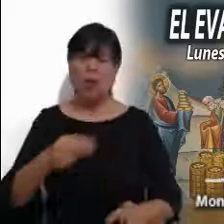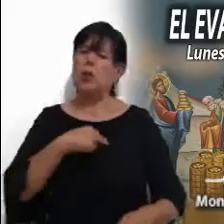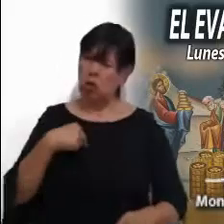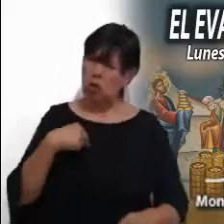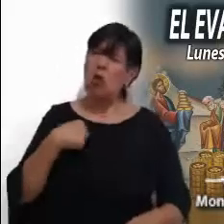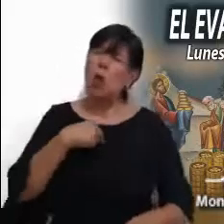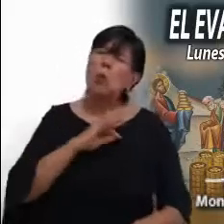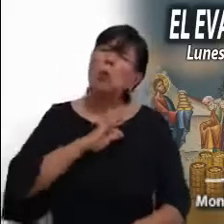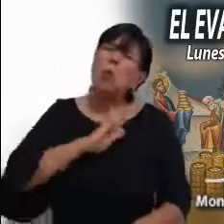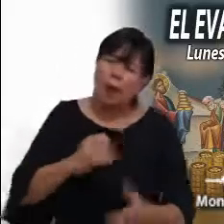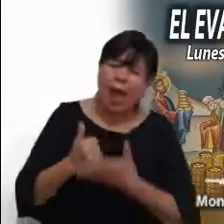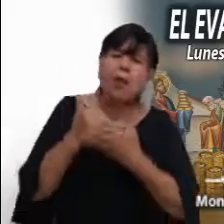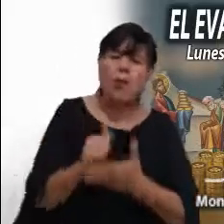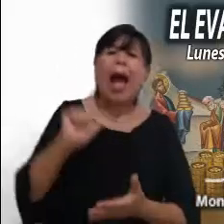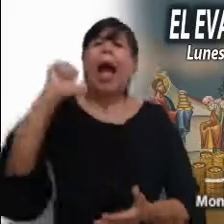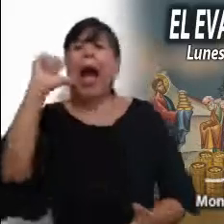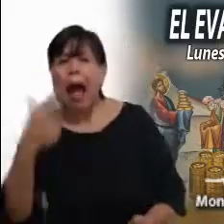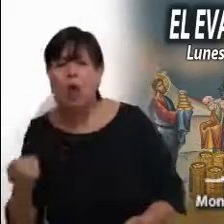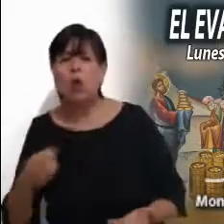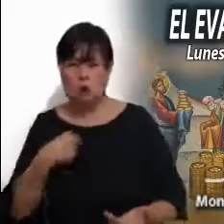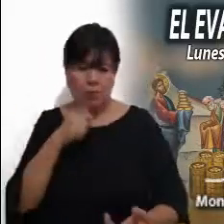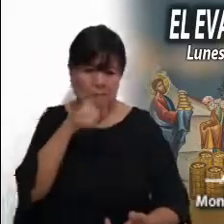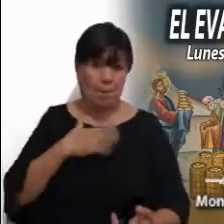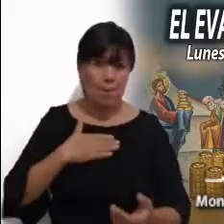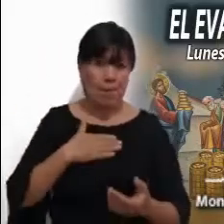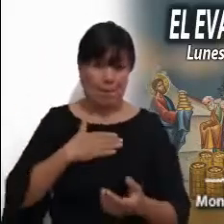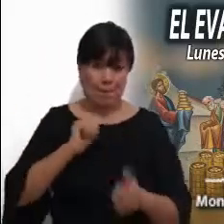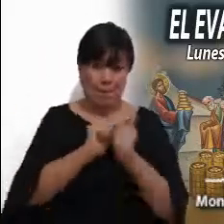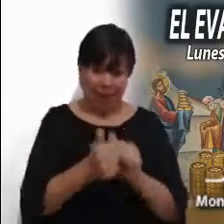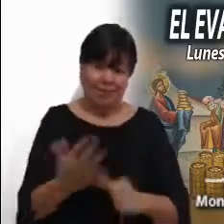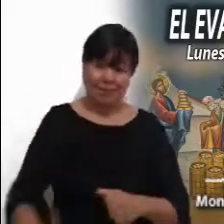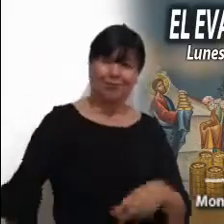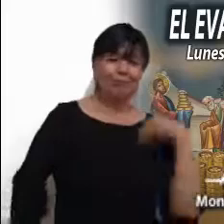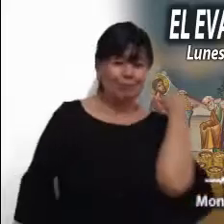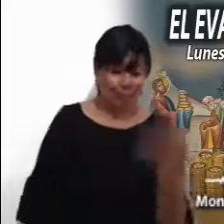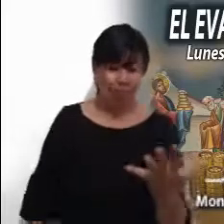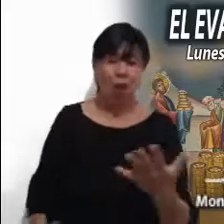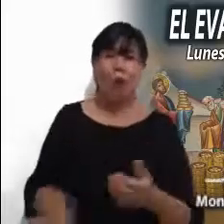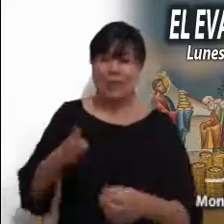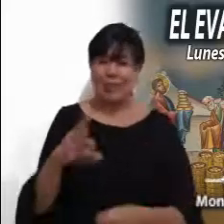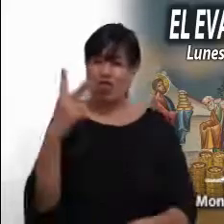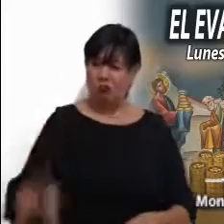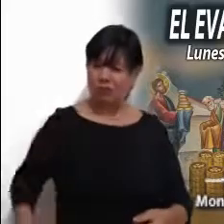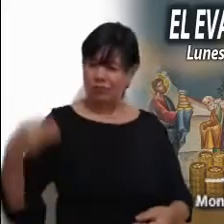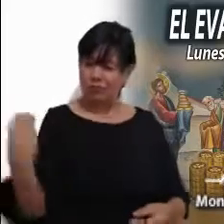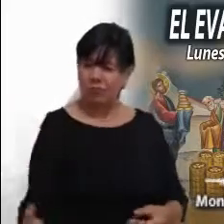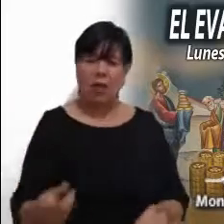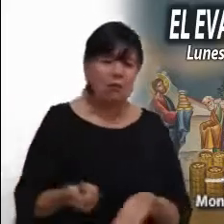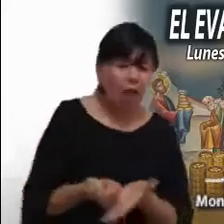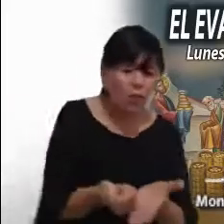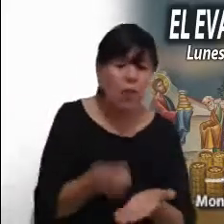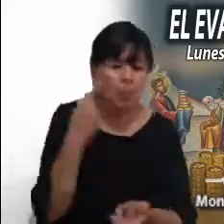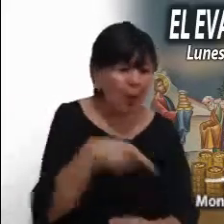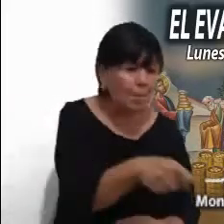o mucho que podamos y aportar nuestros cinco panes y nuestros dos pescados para saciar el hambre de quienes